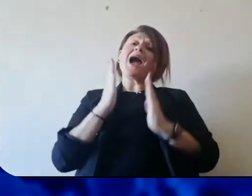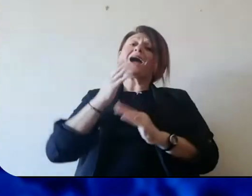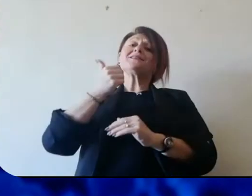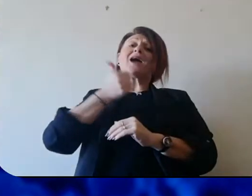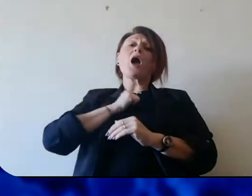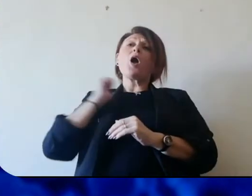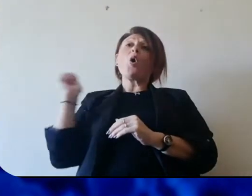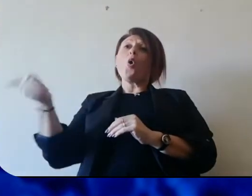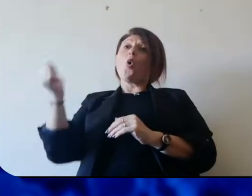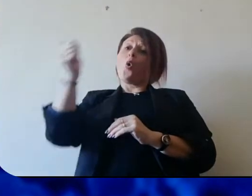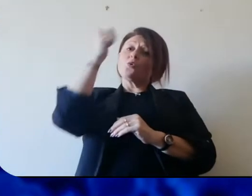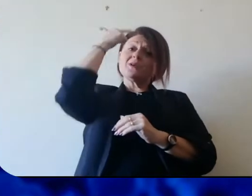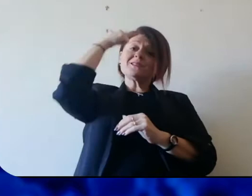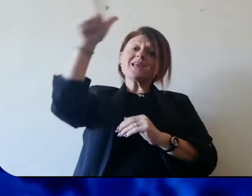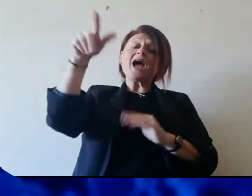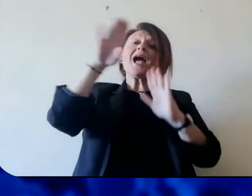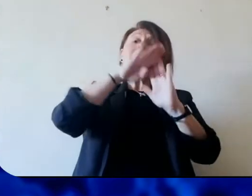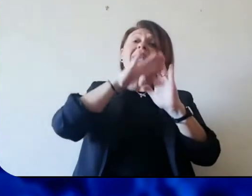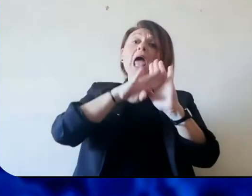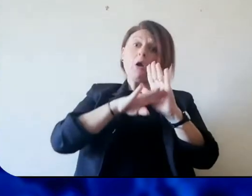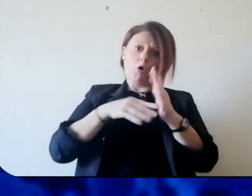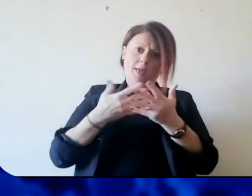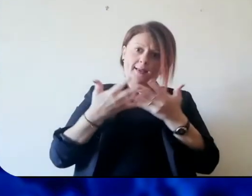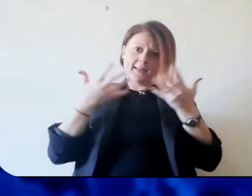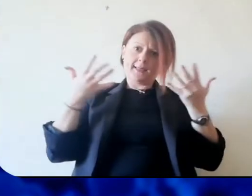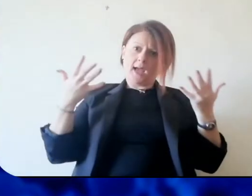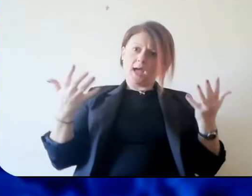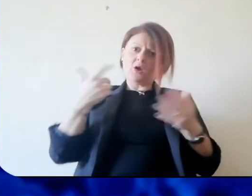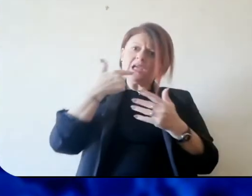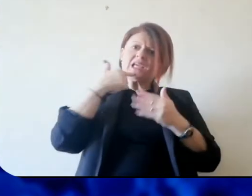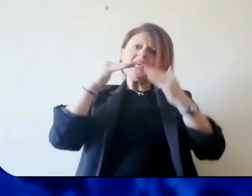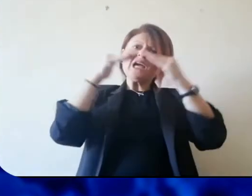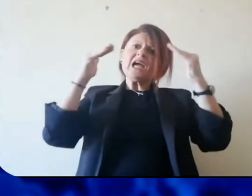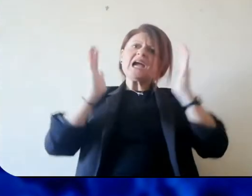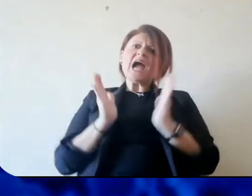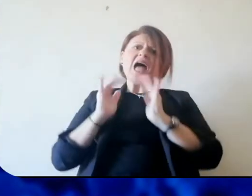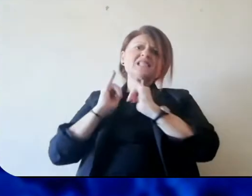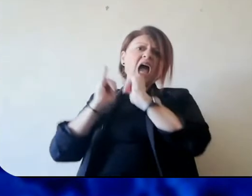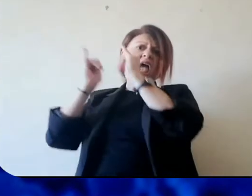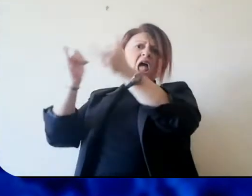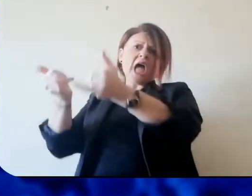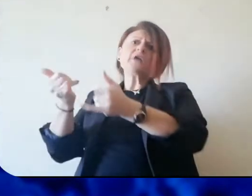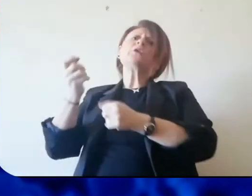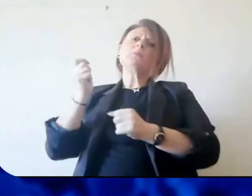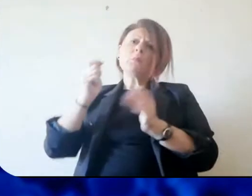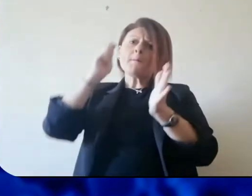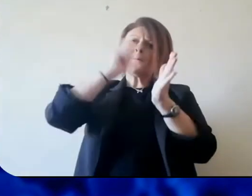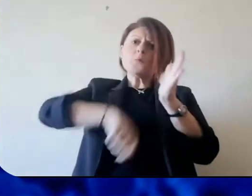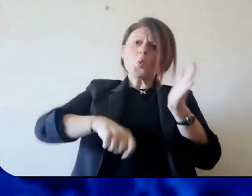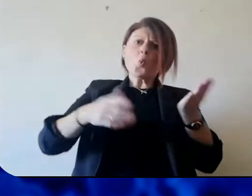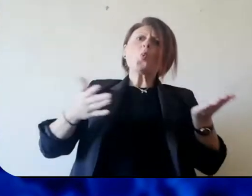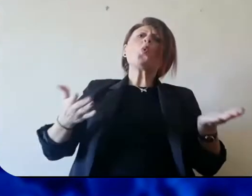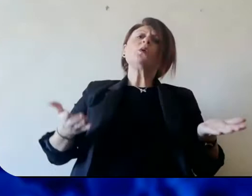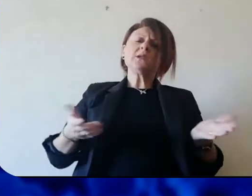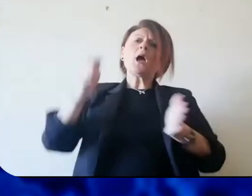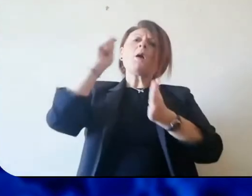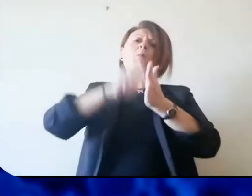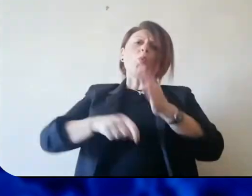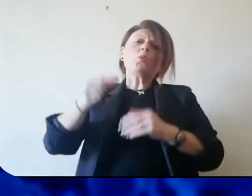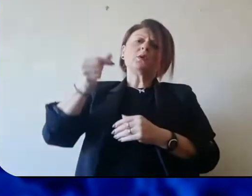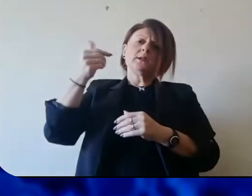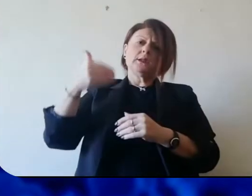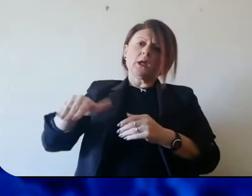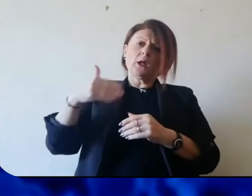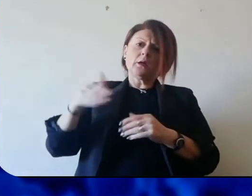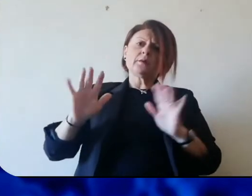rimanere in casa. Oltretutto le regole sono molto chiare. Chi non rispetta questa consegna può essere sanzionato, duramente